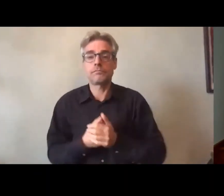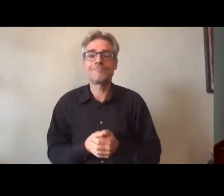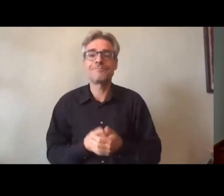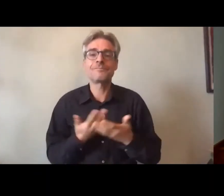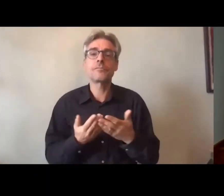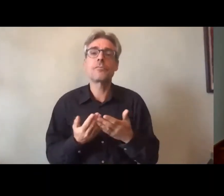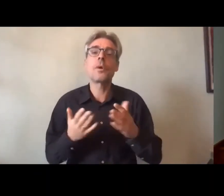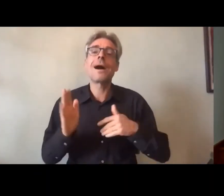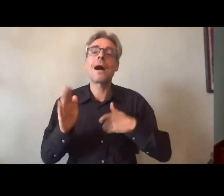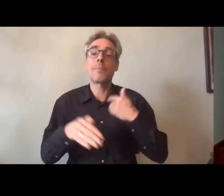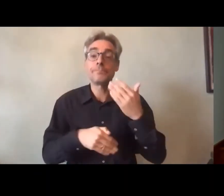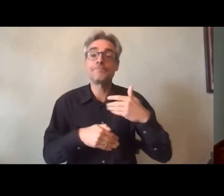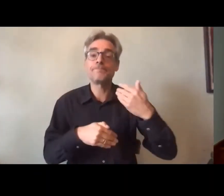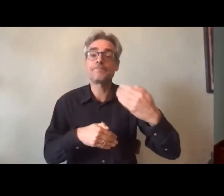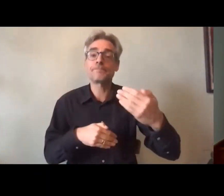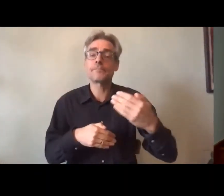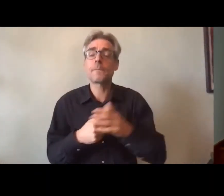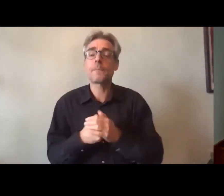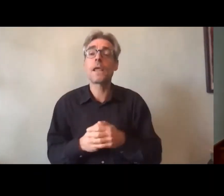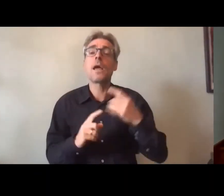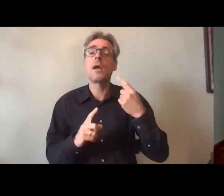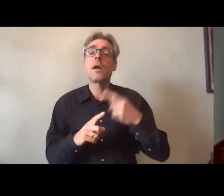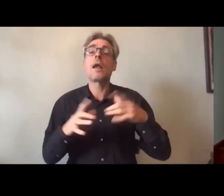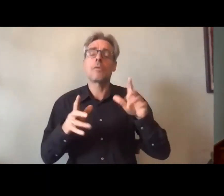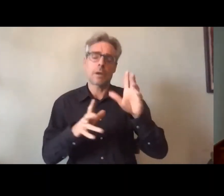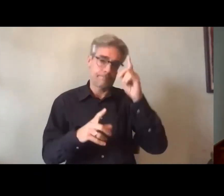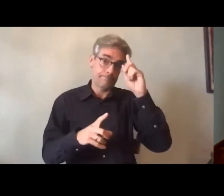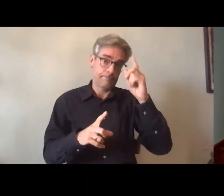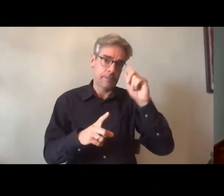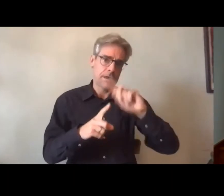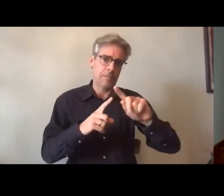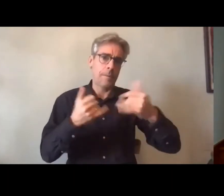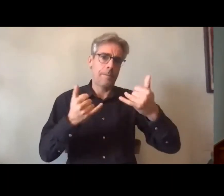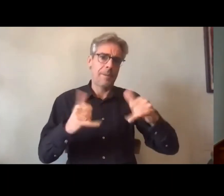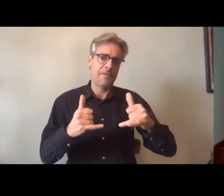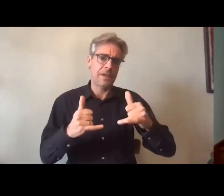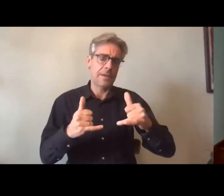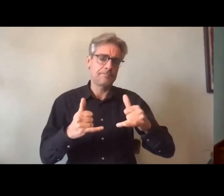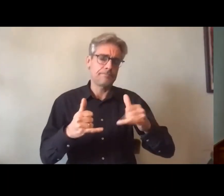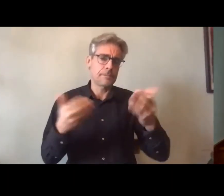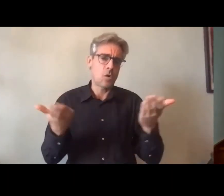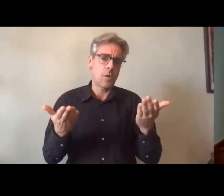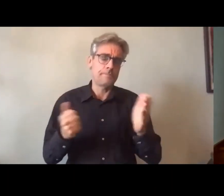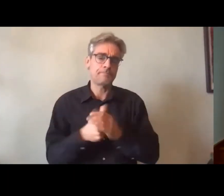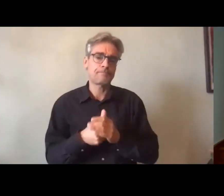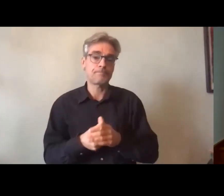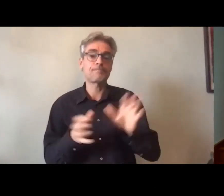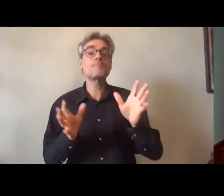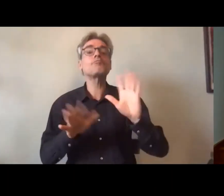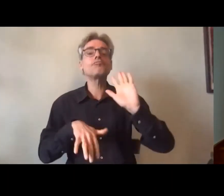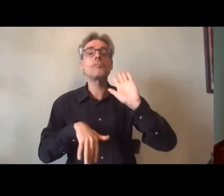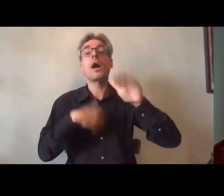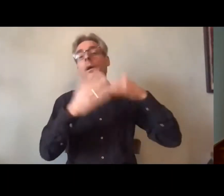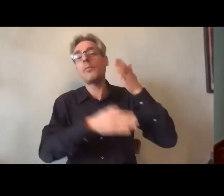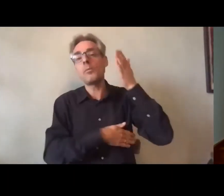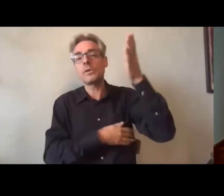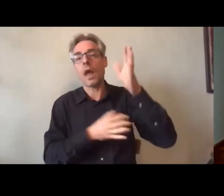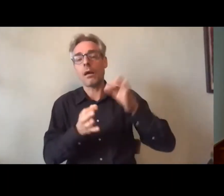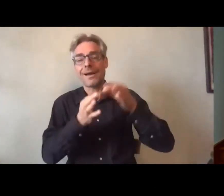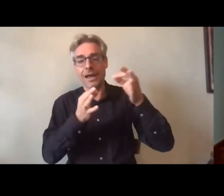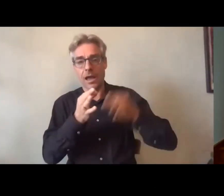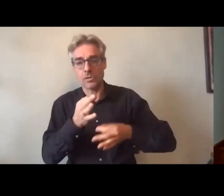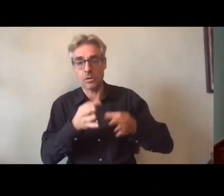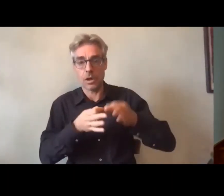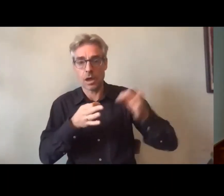nous rester aussi à construire c'est cette mise en rapport entre les résultats et les avancées de